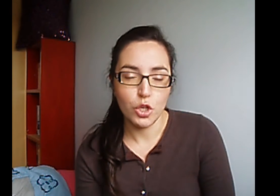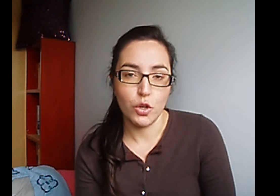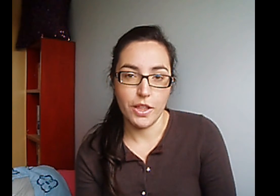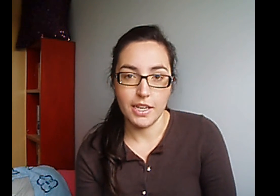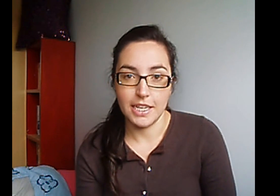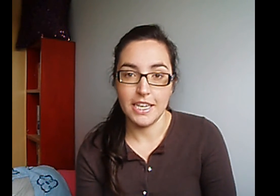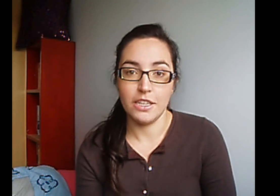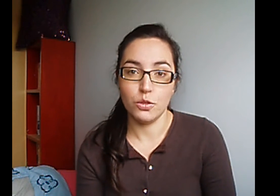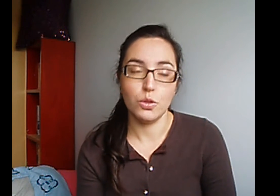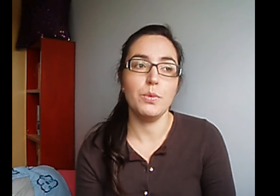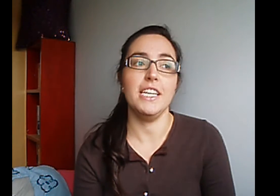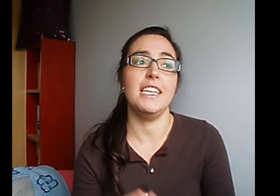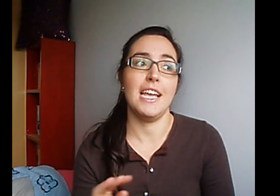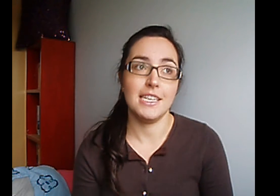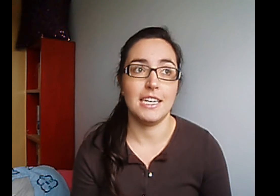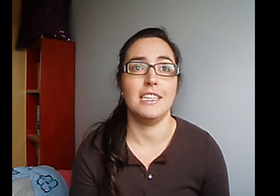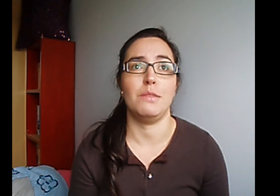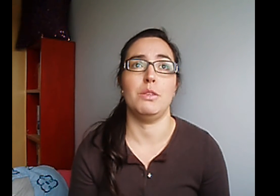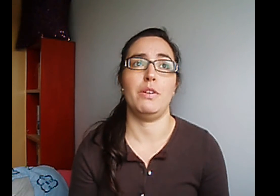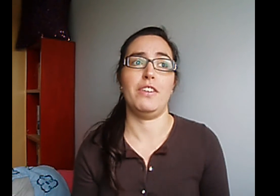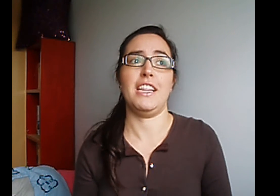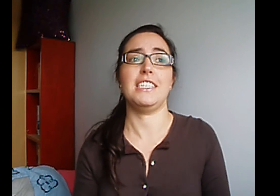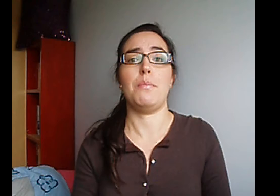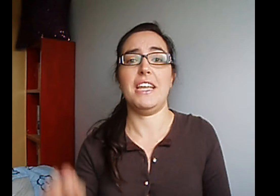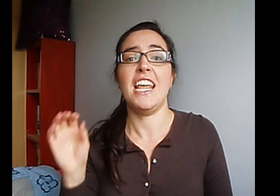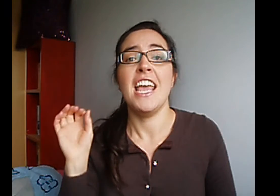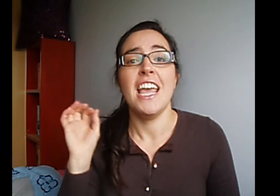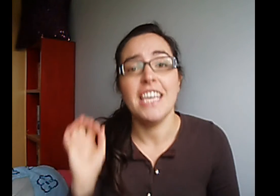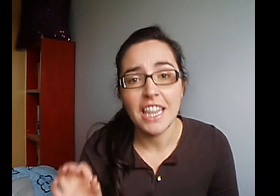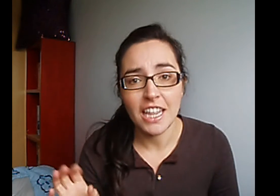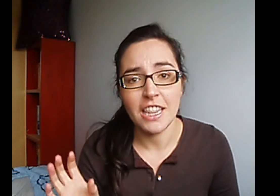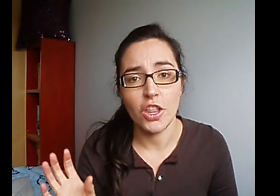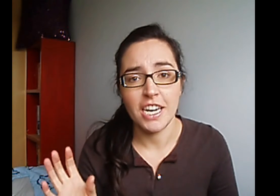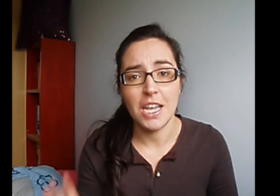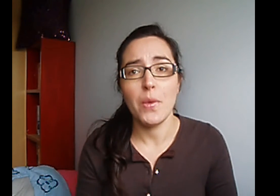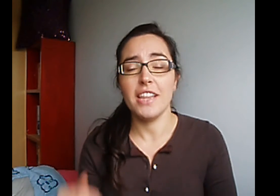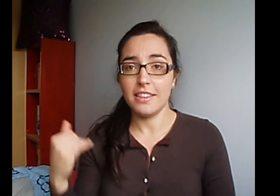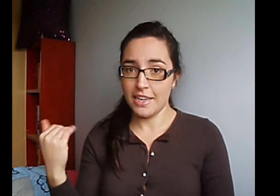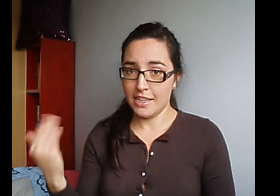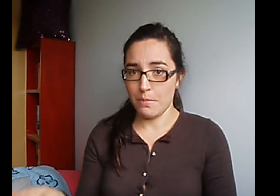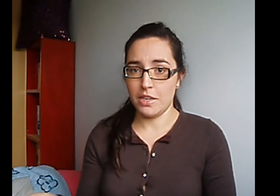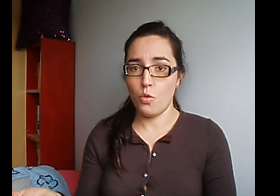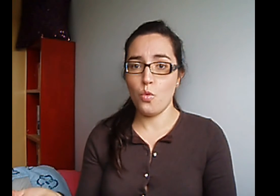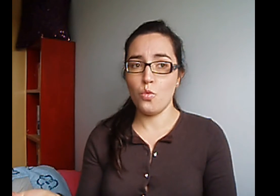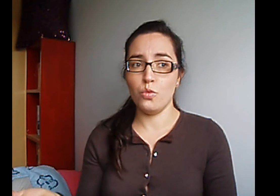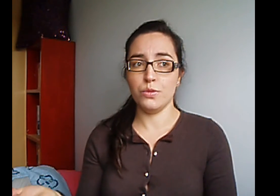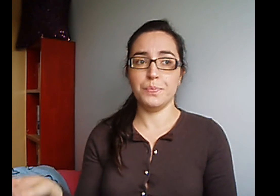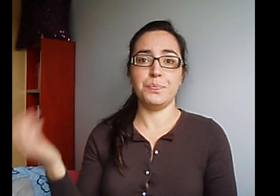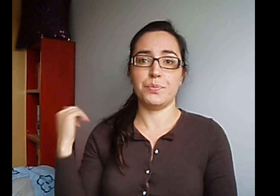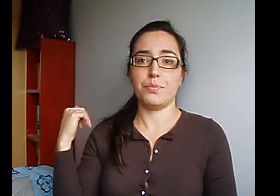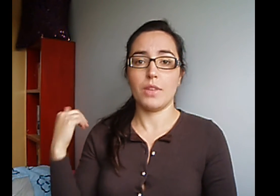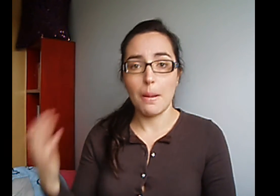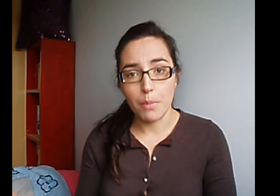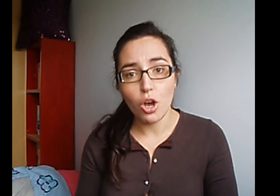conocidas aquí en Youtube y que están entre mis preferidas también Incendio de nieve tiene también un blog